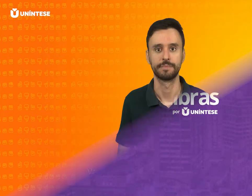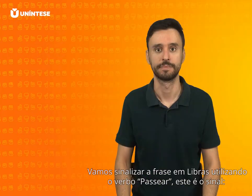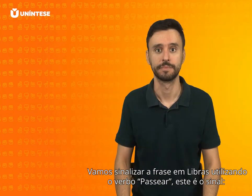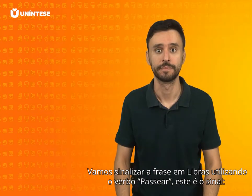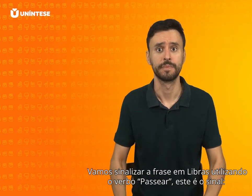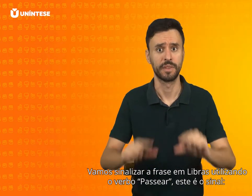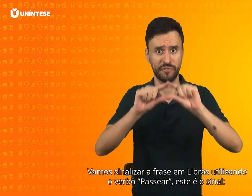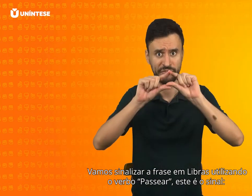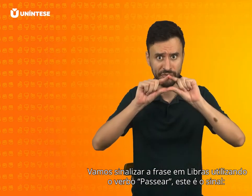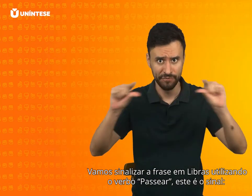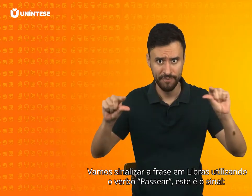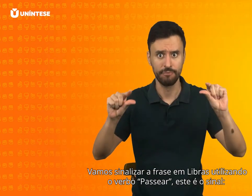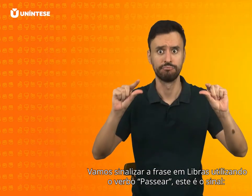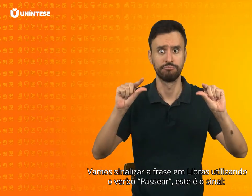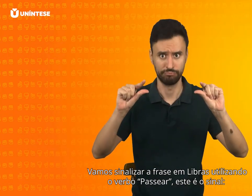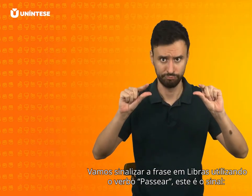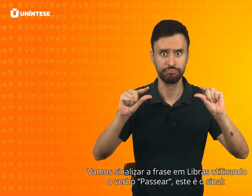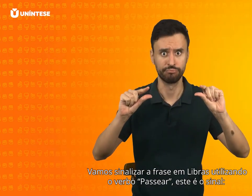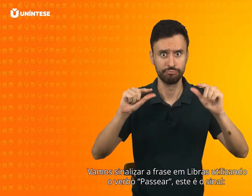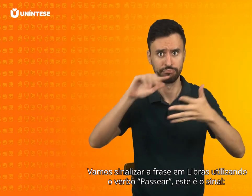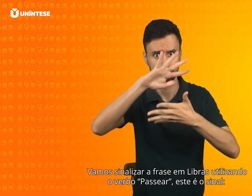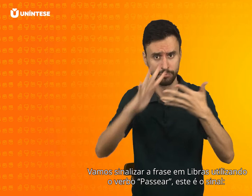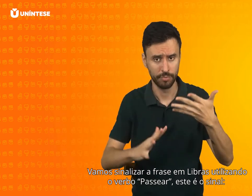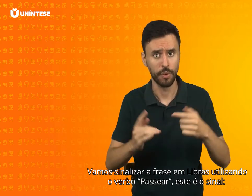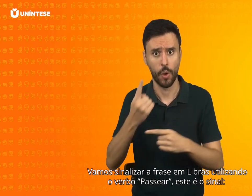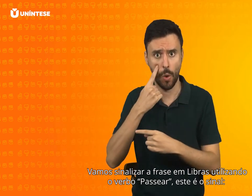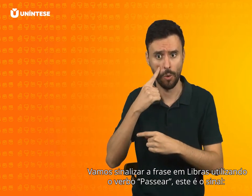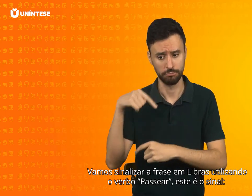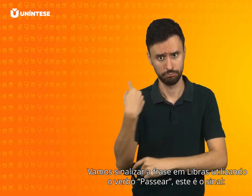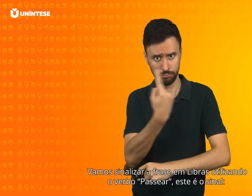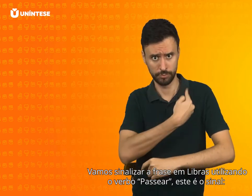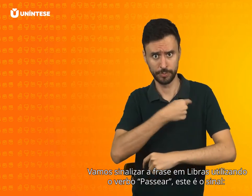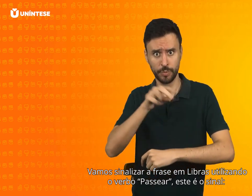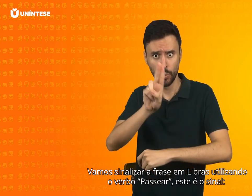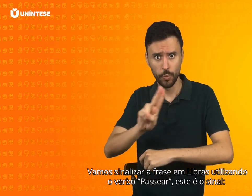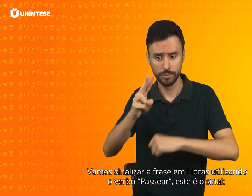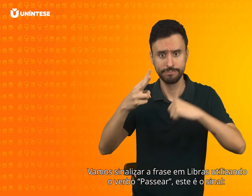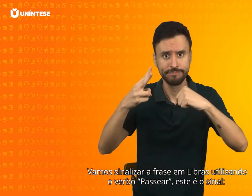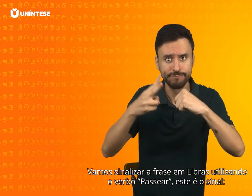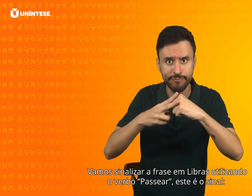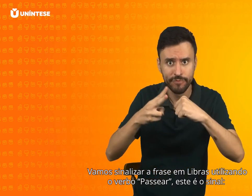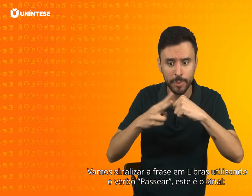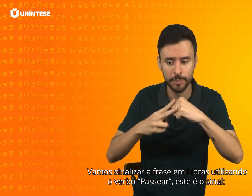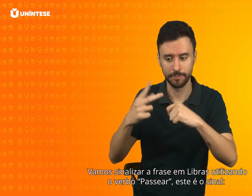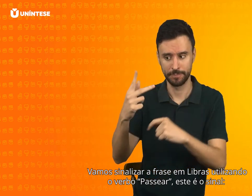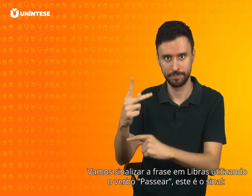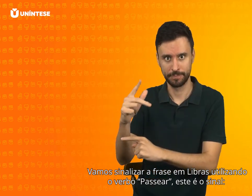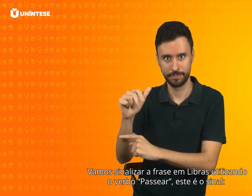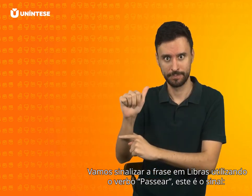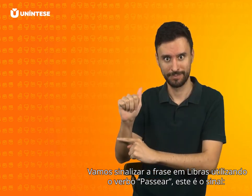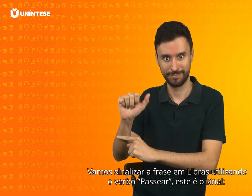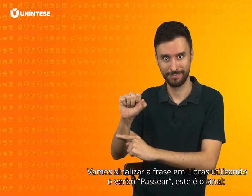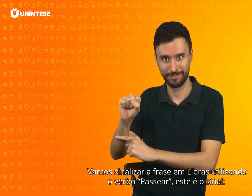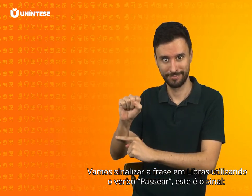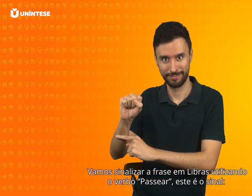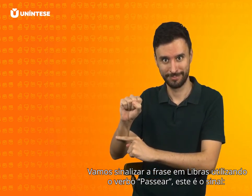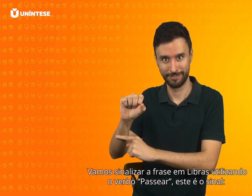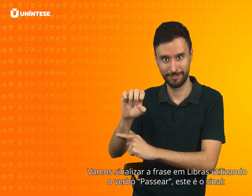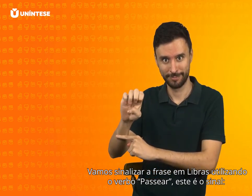Vamos sinalizar a frase em libras, utilizando o verbo. Passear.